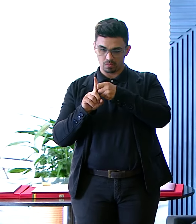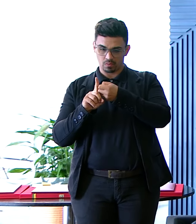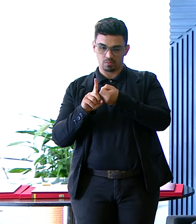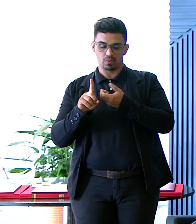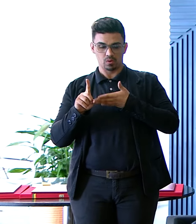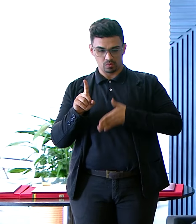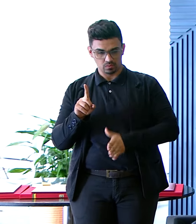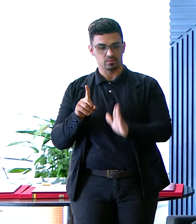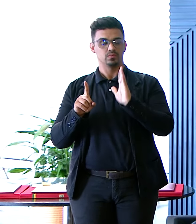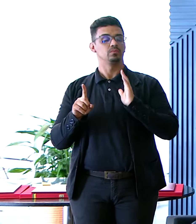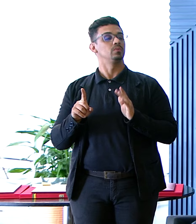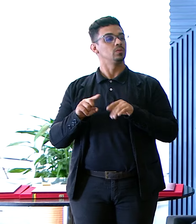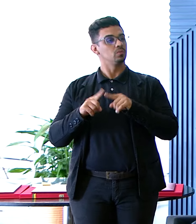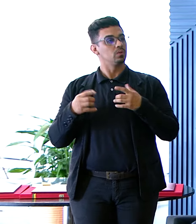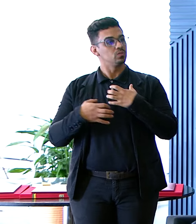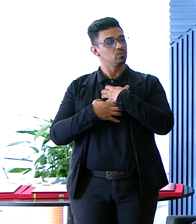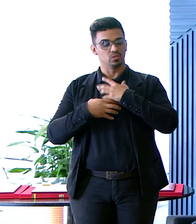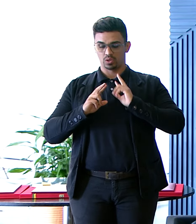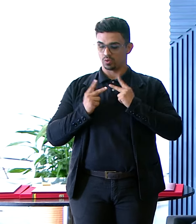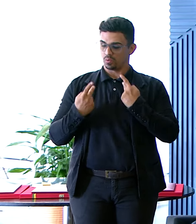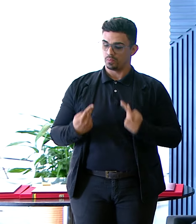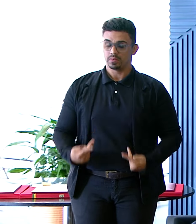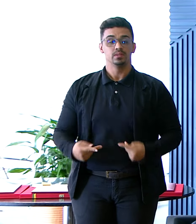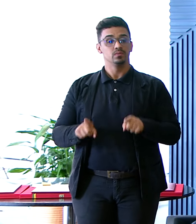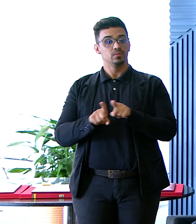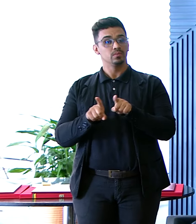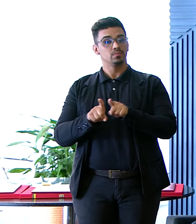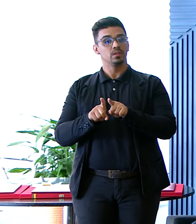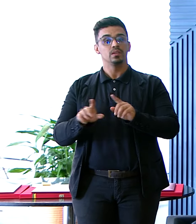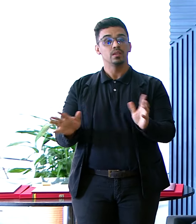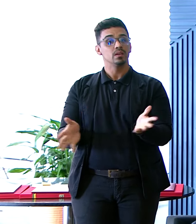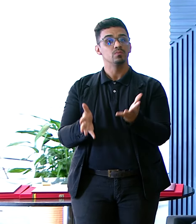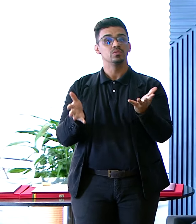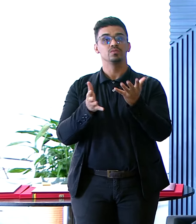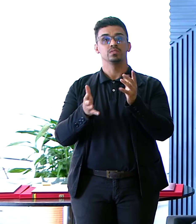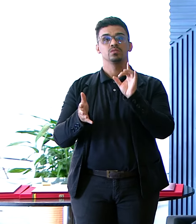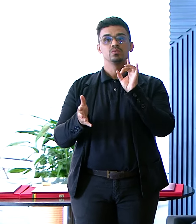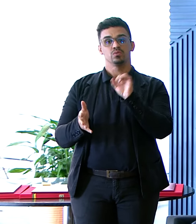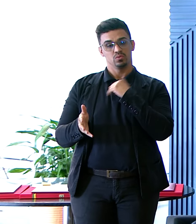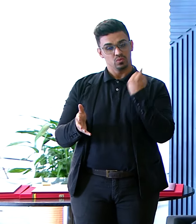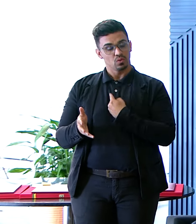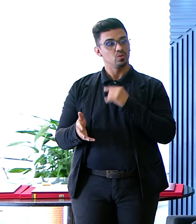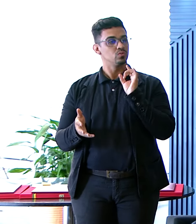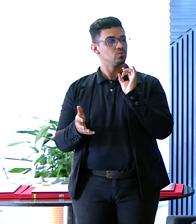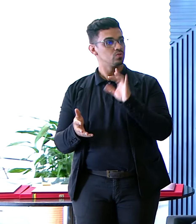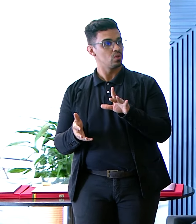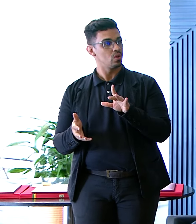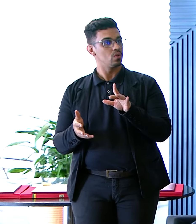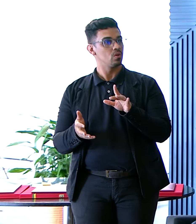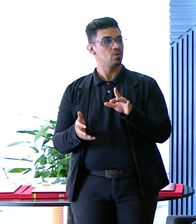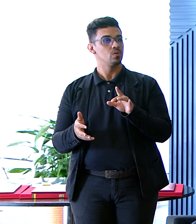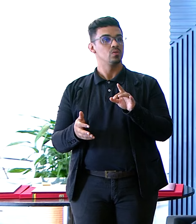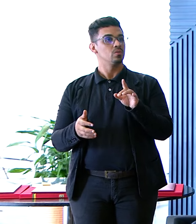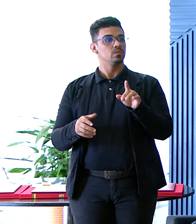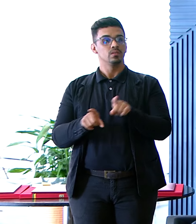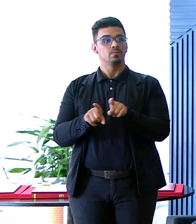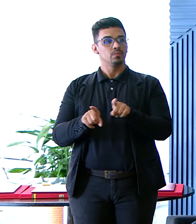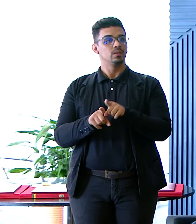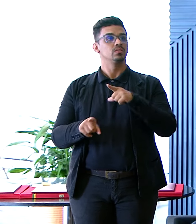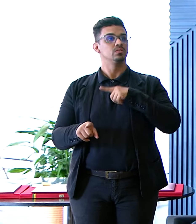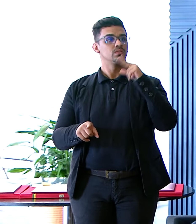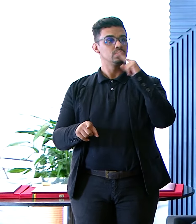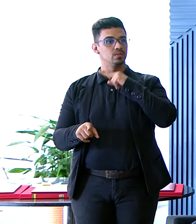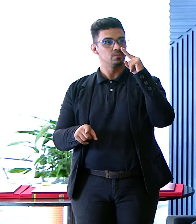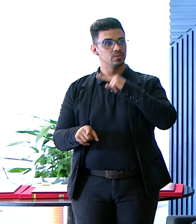A redução de mortalidade materna Dessa unidade A motivação Não só da ambientação Das enfermarias Mas também da emergência Hoje quando